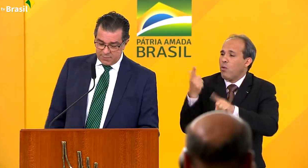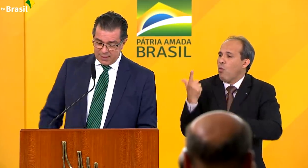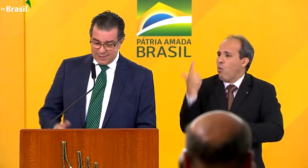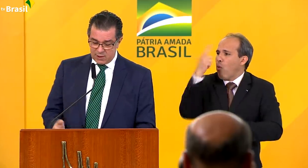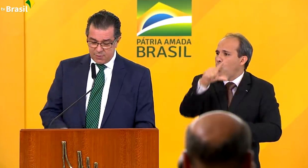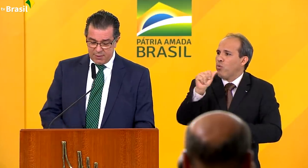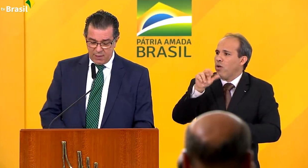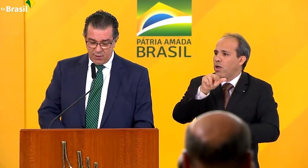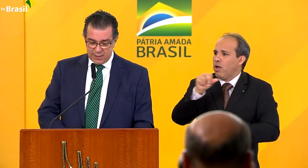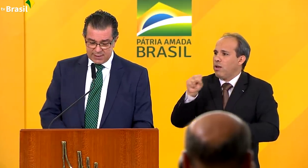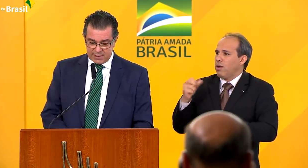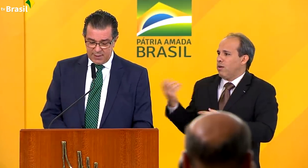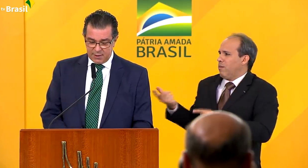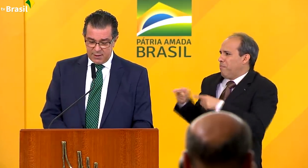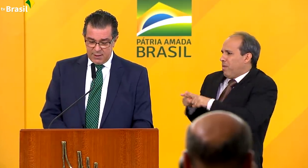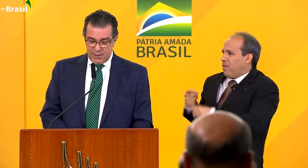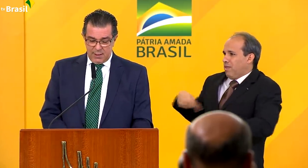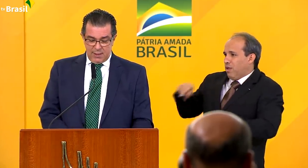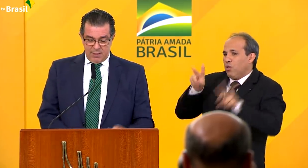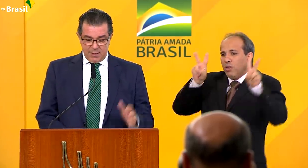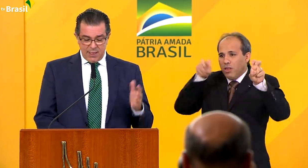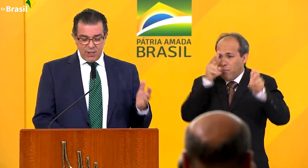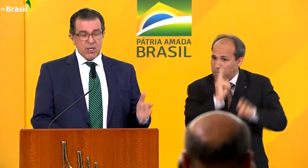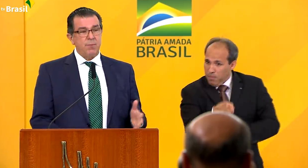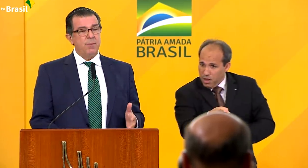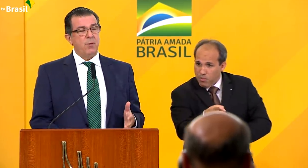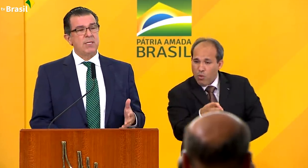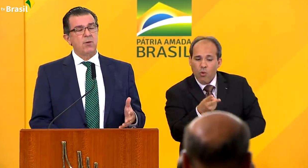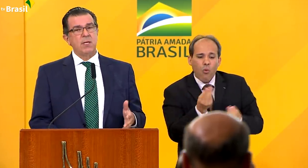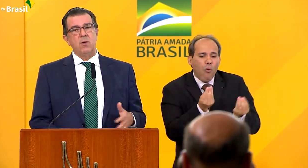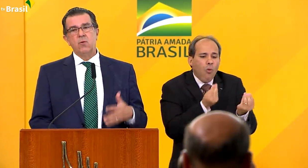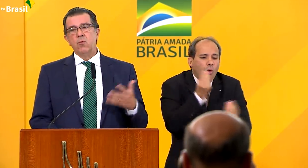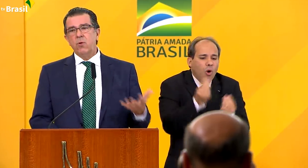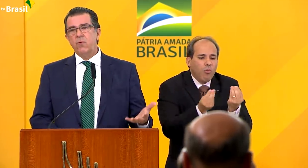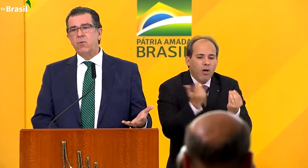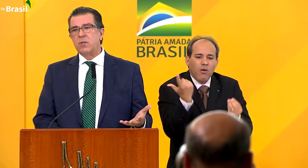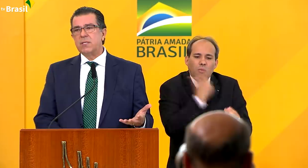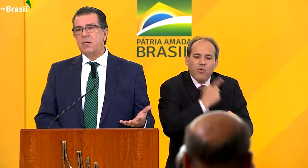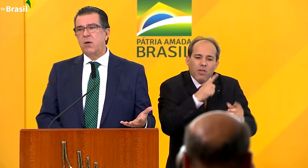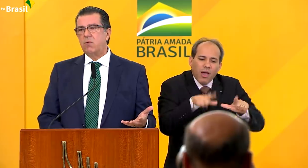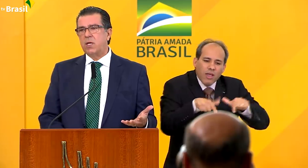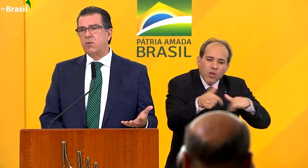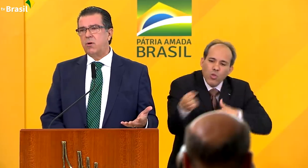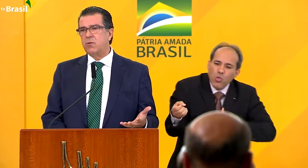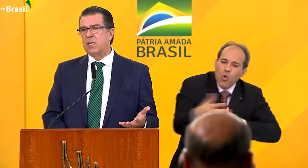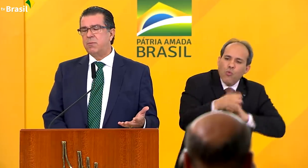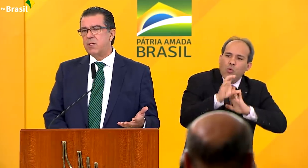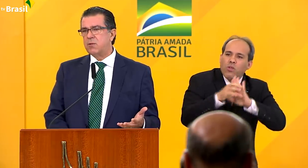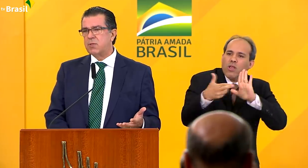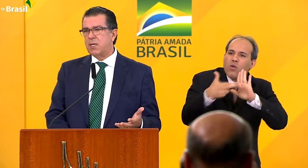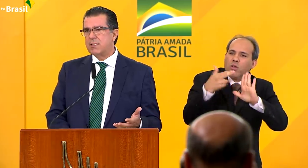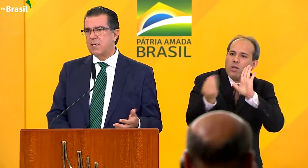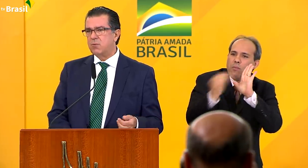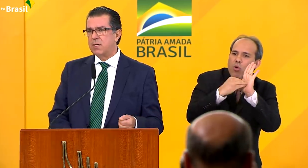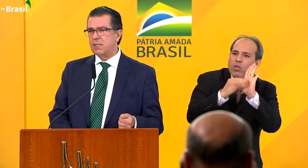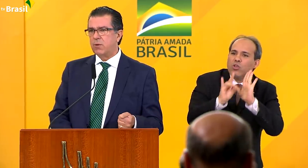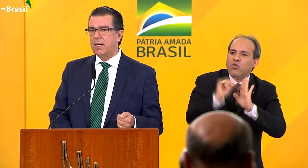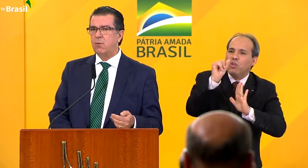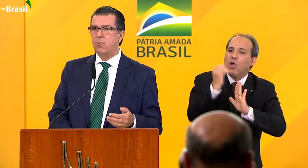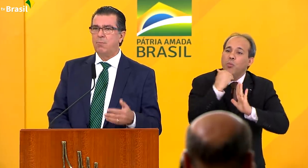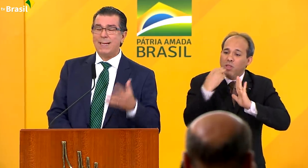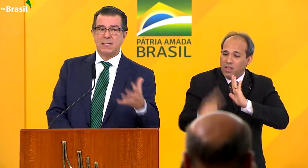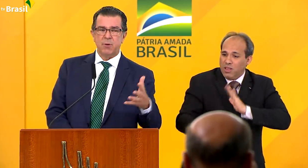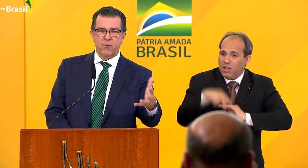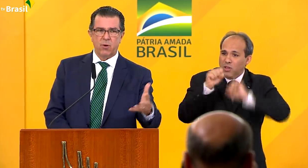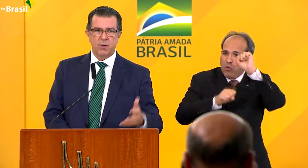também que é a nossa parceira de primeira hora nesse tema, para que a gente possa adotar um novo conceito regulatório nos alimentos industrializados no Brasil,